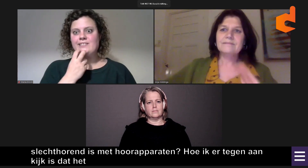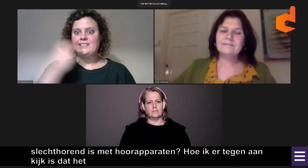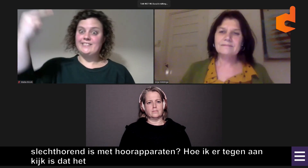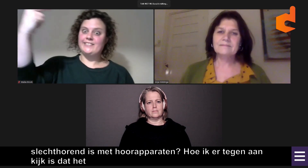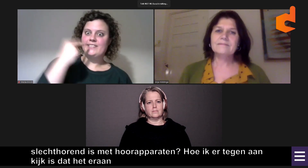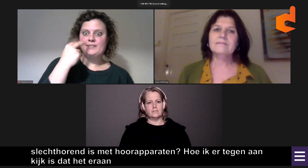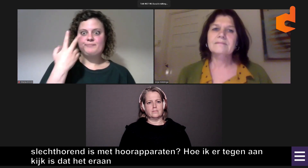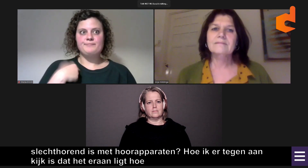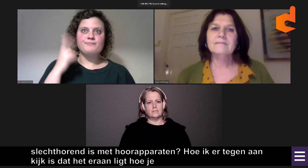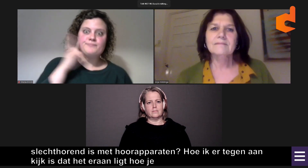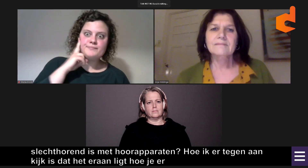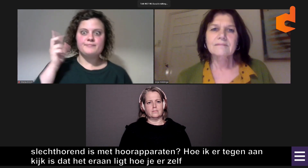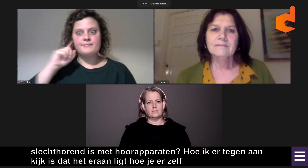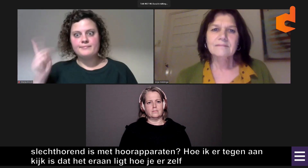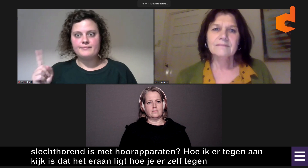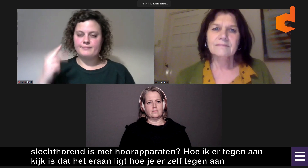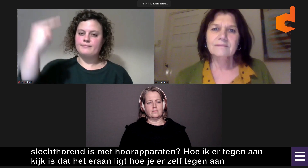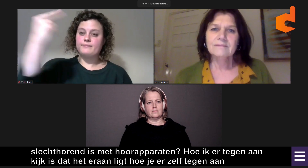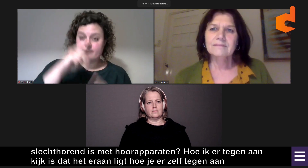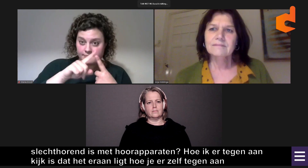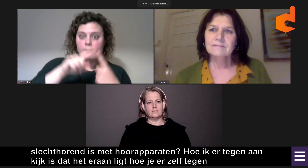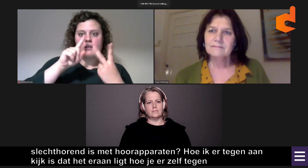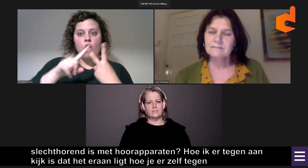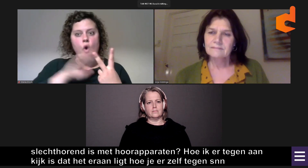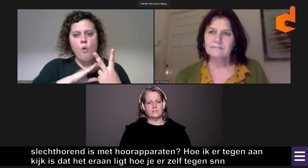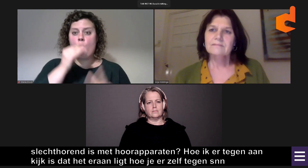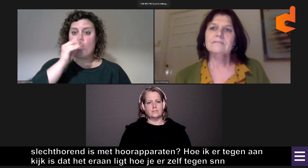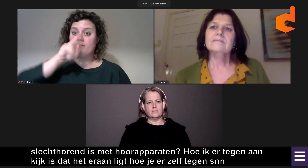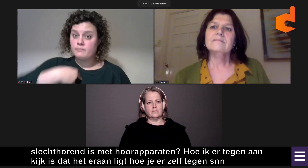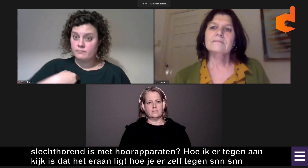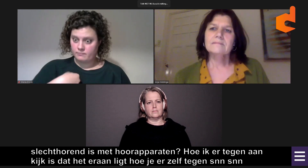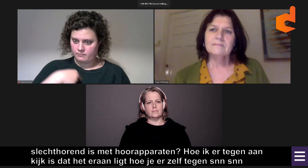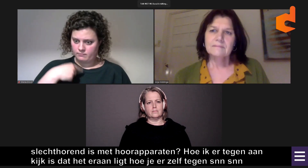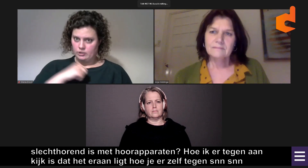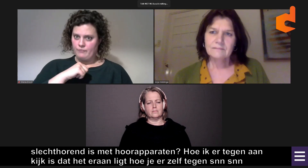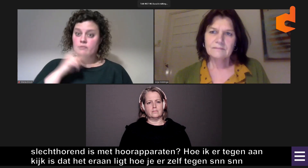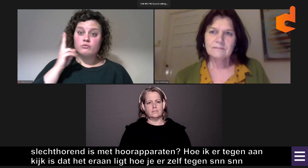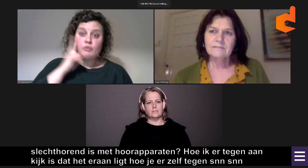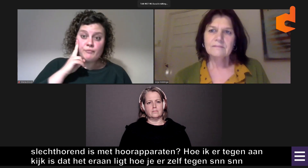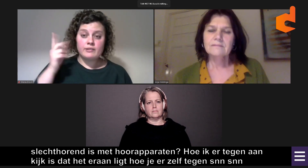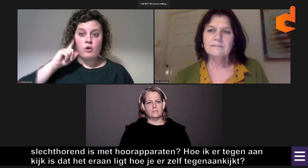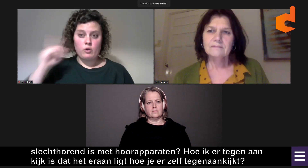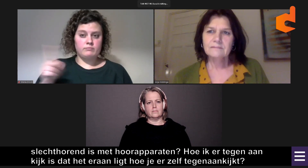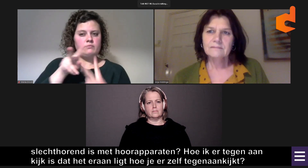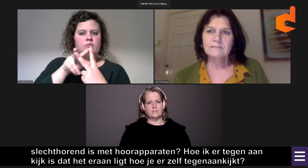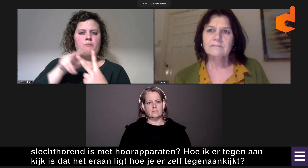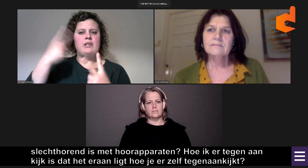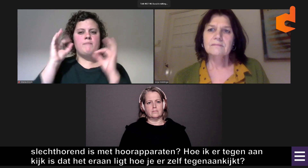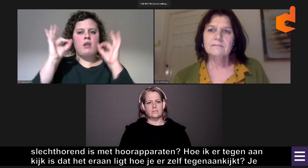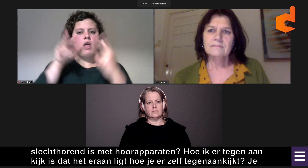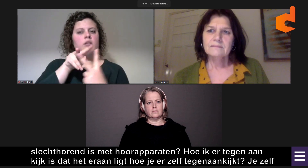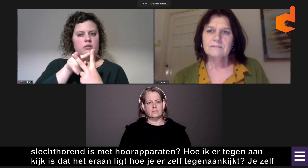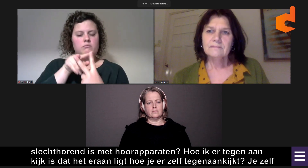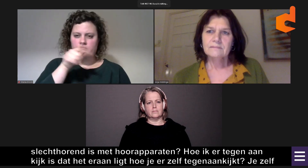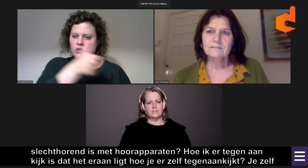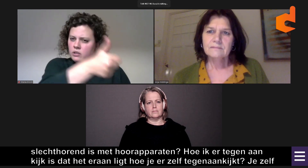aspect dat je medisch naar jezelf kan kijken of je kan bekeken worden of je dove of slechthorend bent. En ook je zelfbeeld, dus of je jezelf